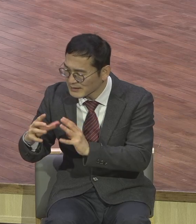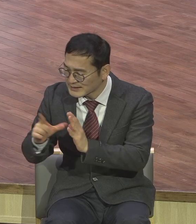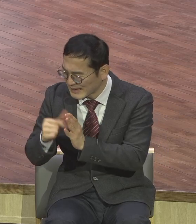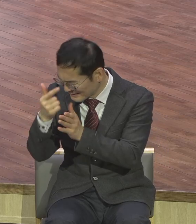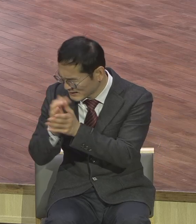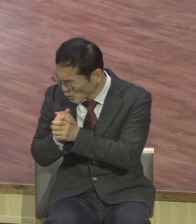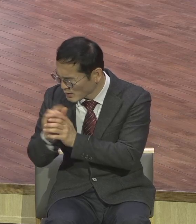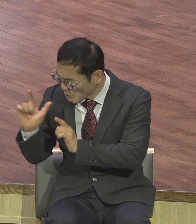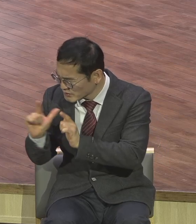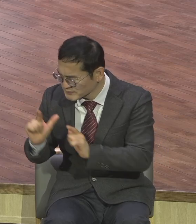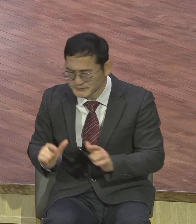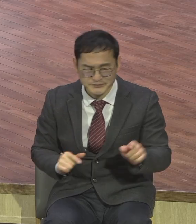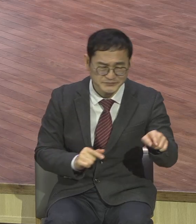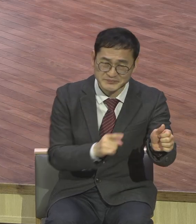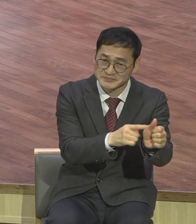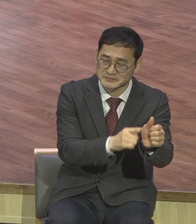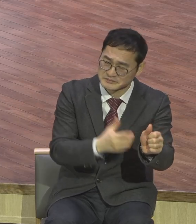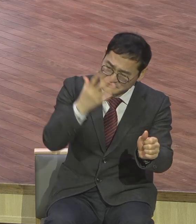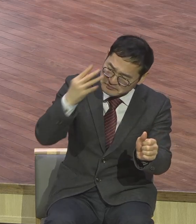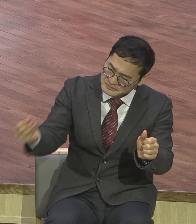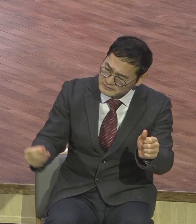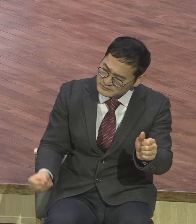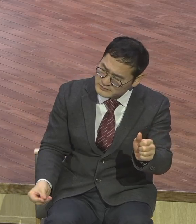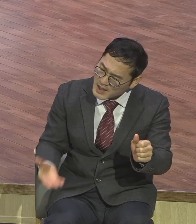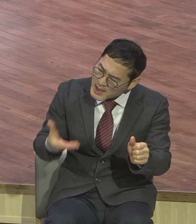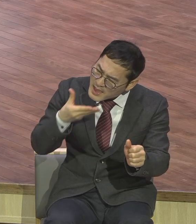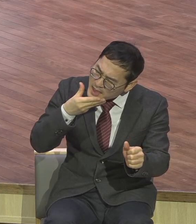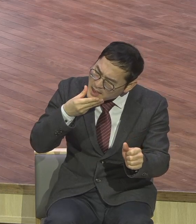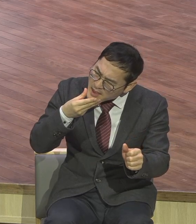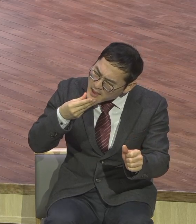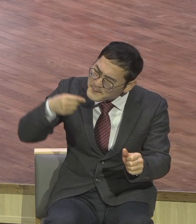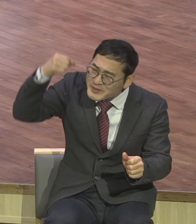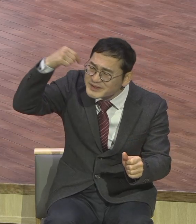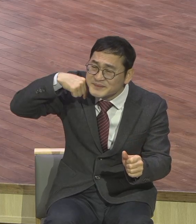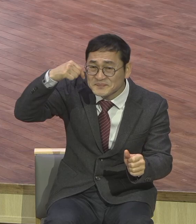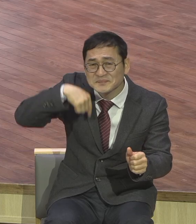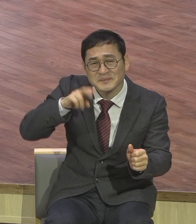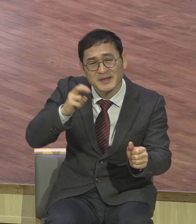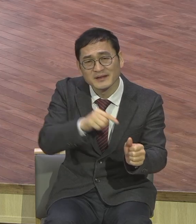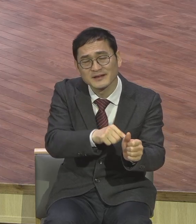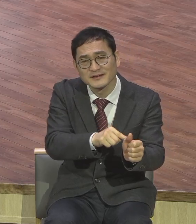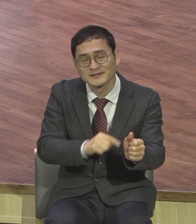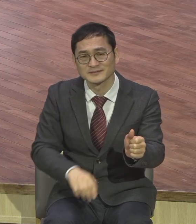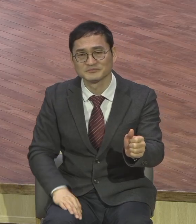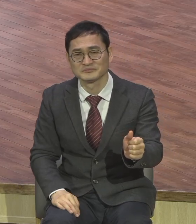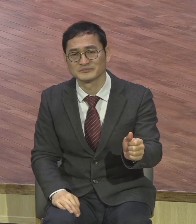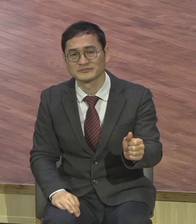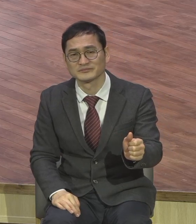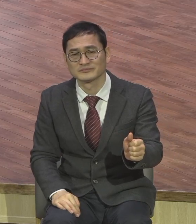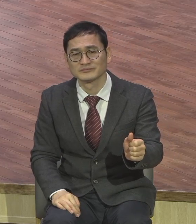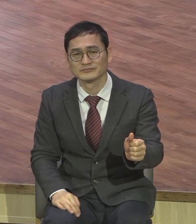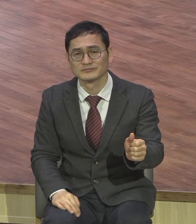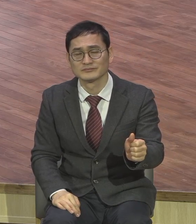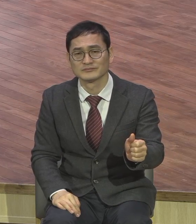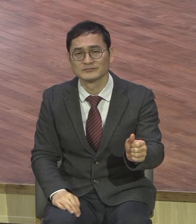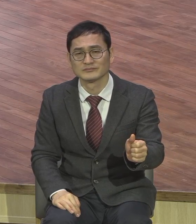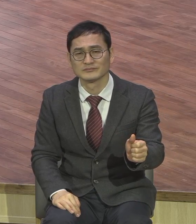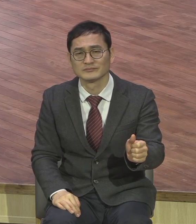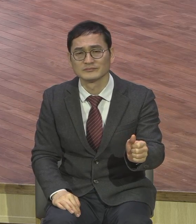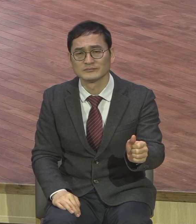야 행복해 보인다 그렇게 생각했는데 어쩌다가 시간을 안으로 또 한 번 본 거예요